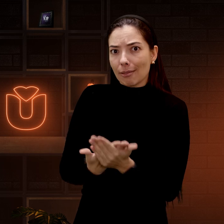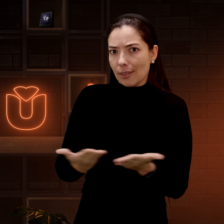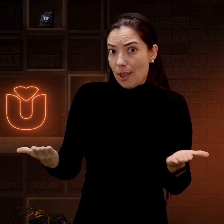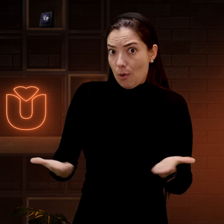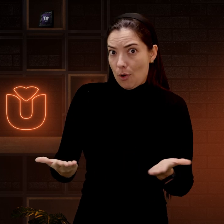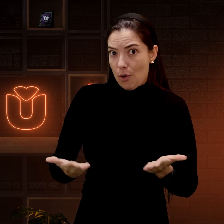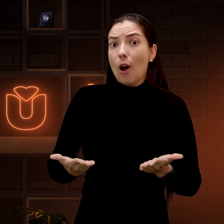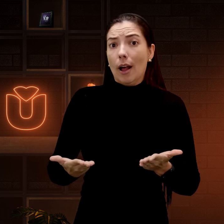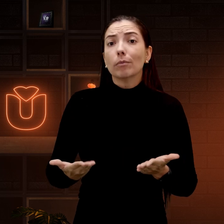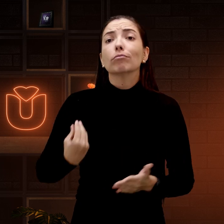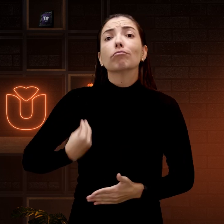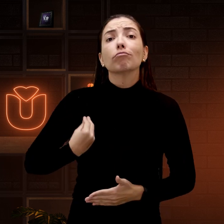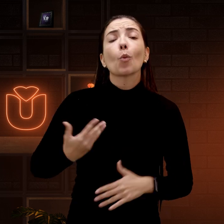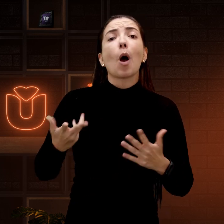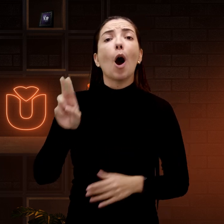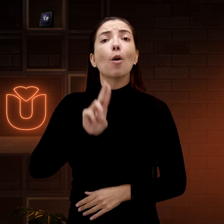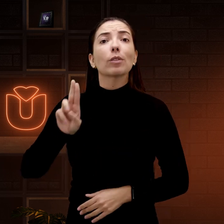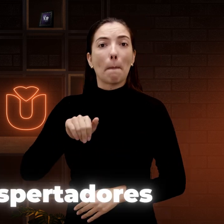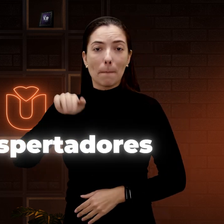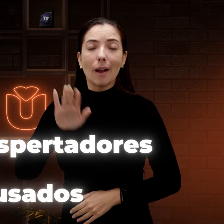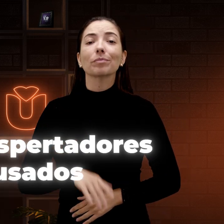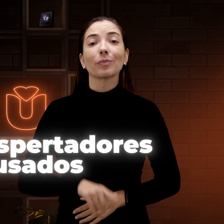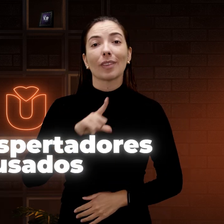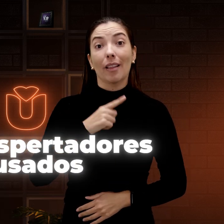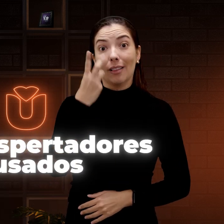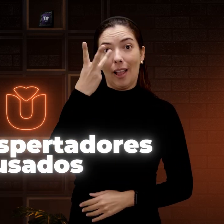Até hoje, quais são os mais usados?